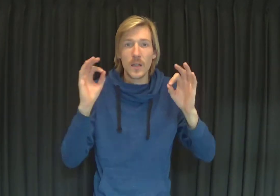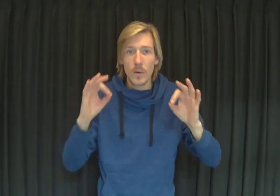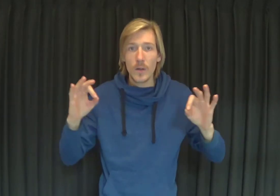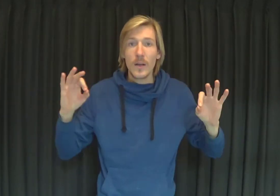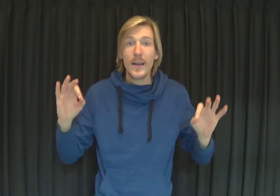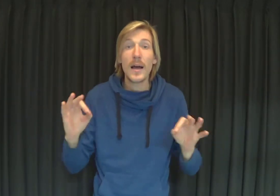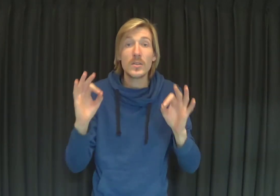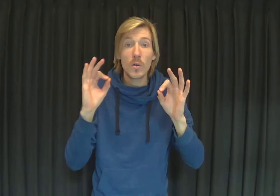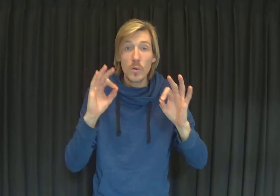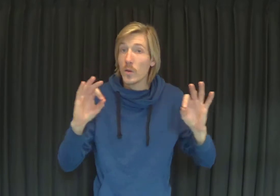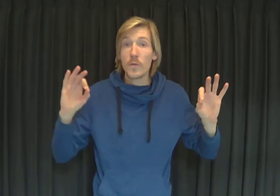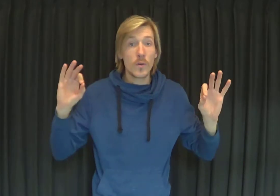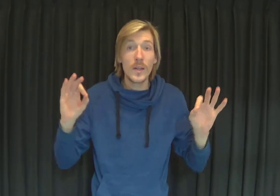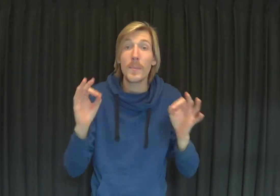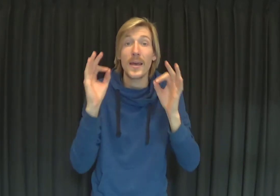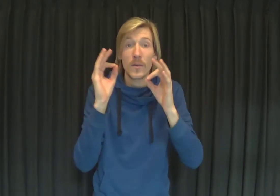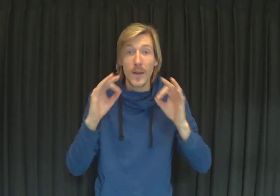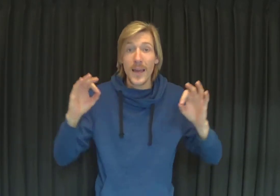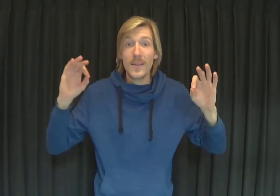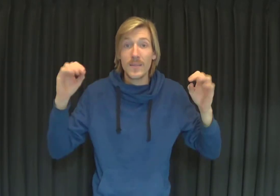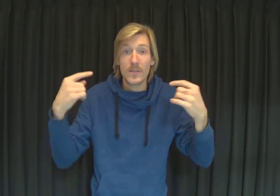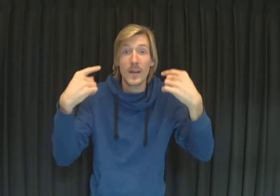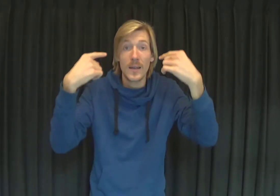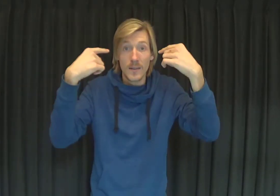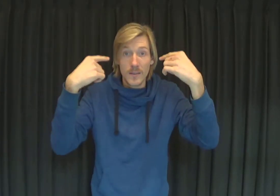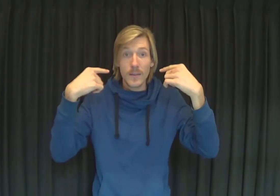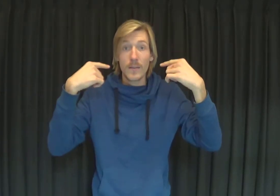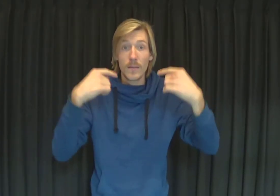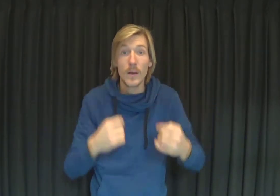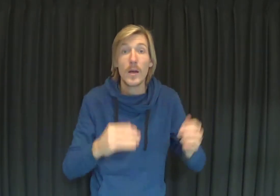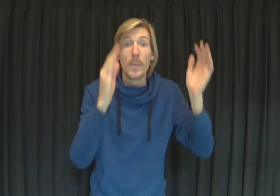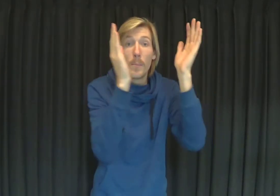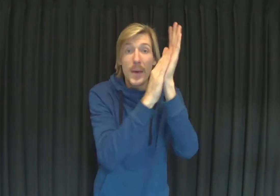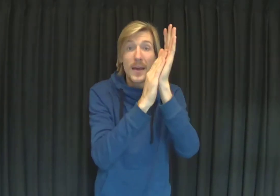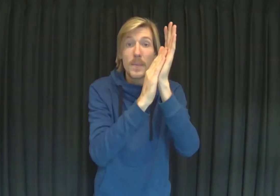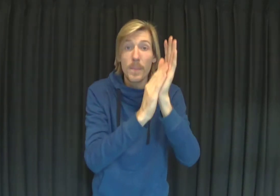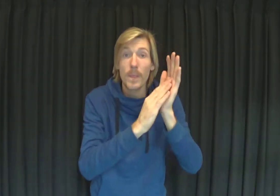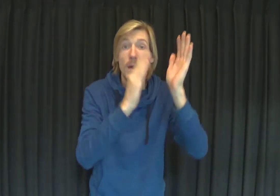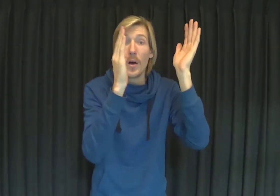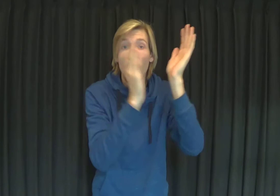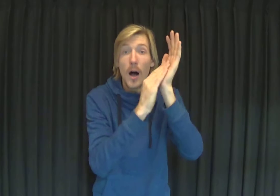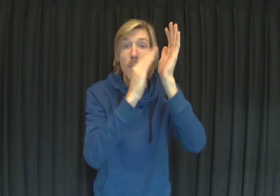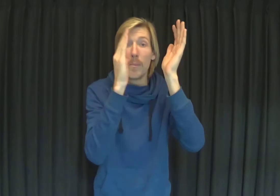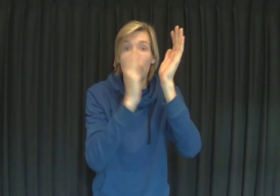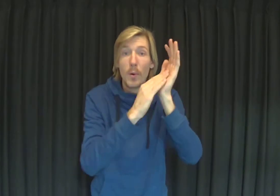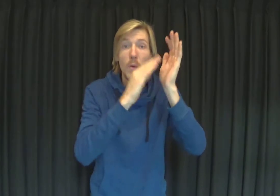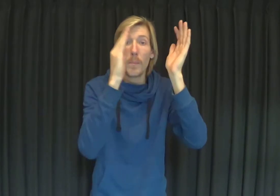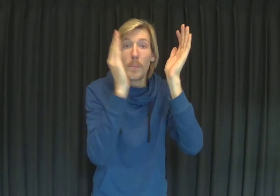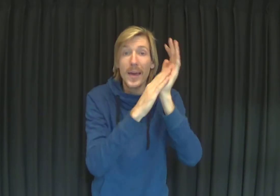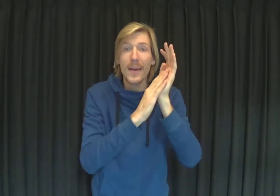zo. Luister goed, je hoeft nog niet mee te doen. Eén, twee, peer, appel, peer,